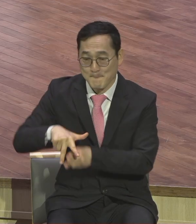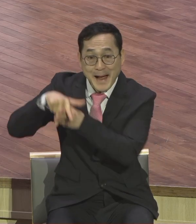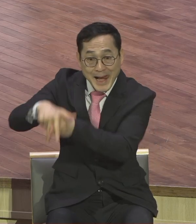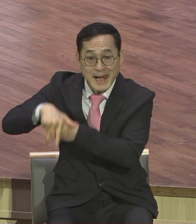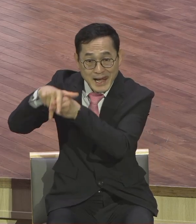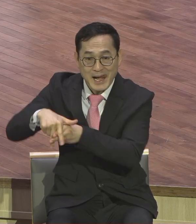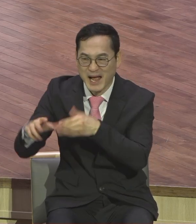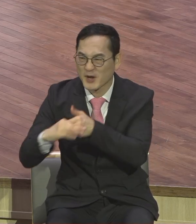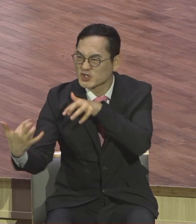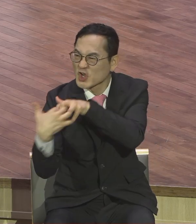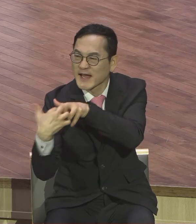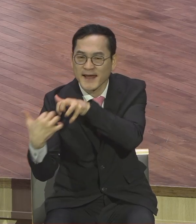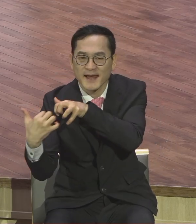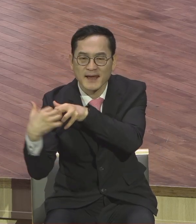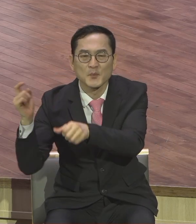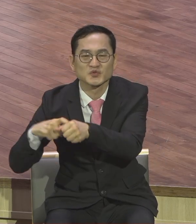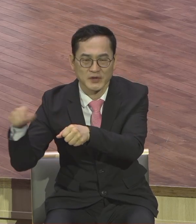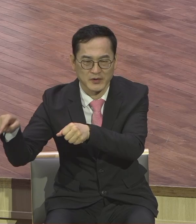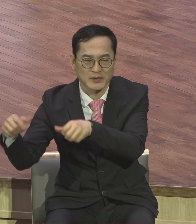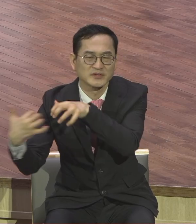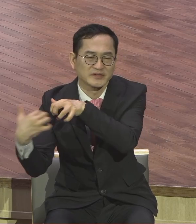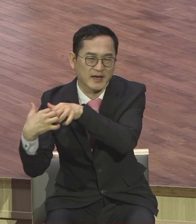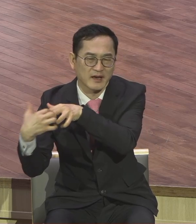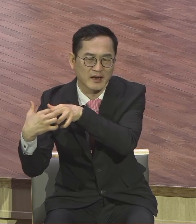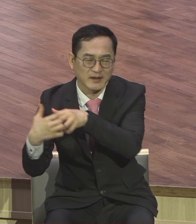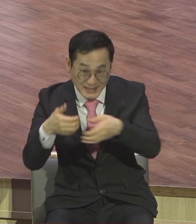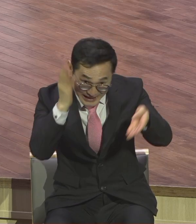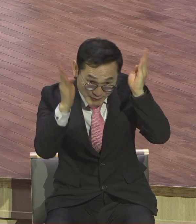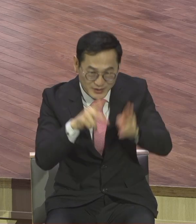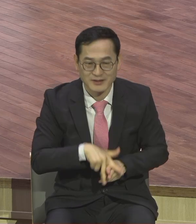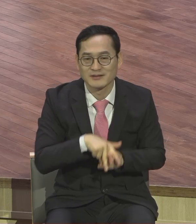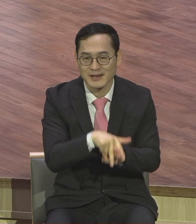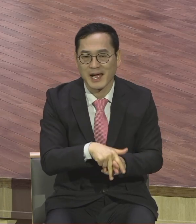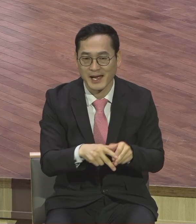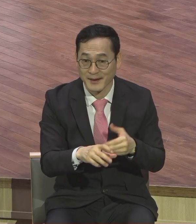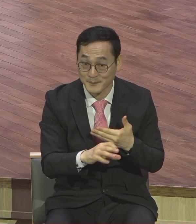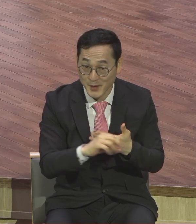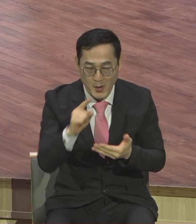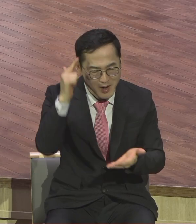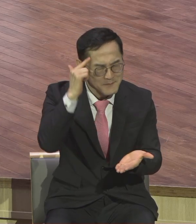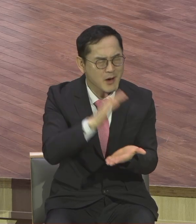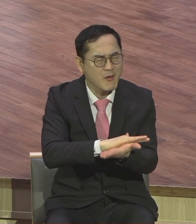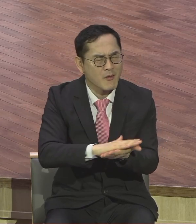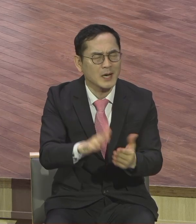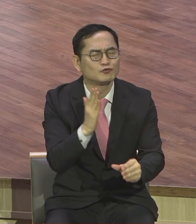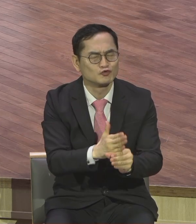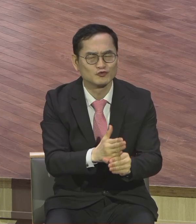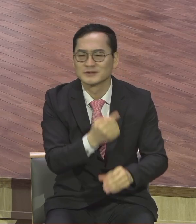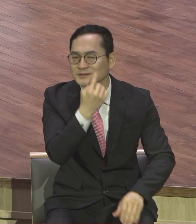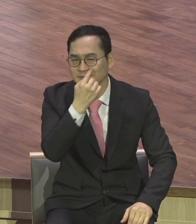전쟁 중이다라는 의미예요 나귀를 타면 평화로운 시대다 이렇게 되어 있었어요